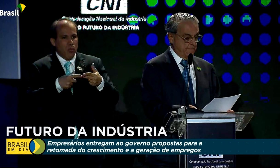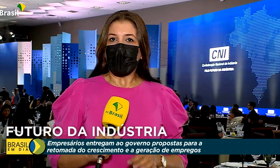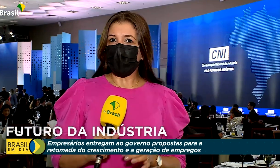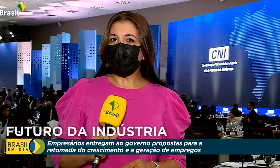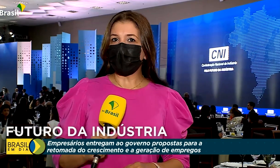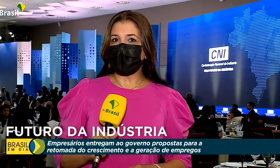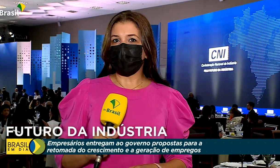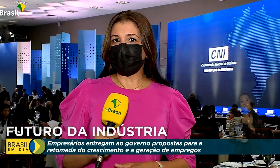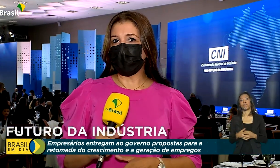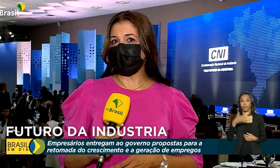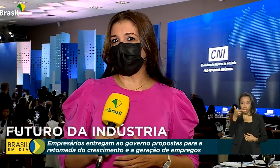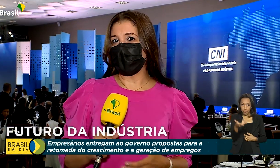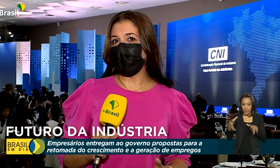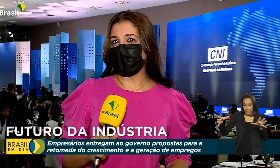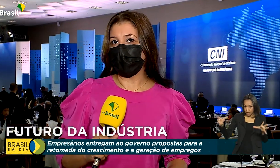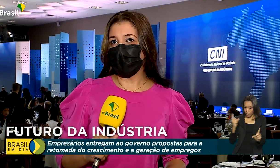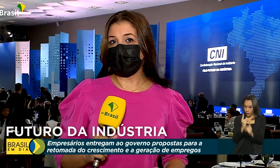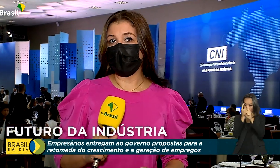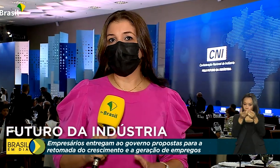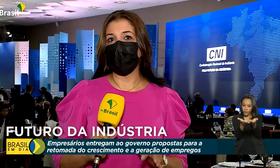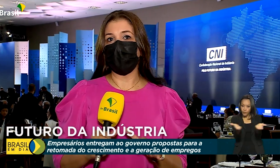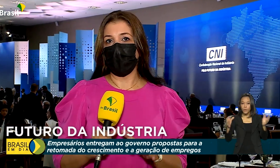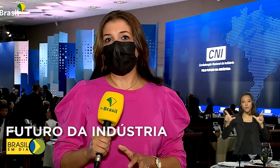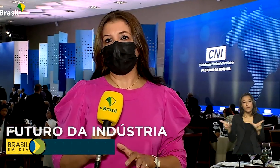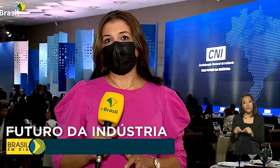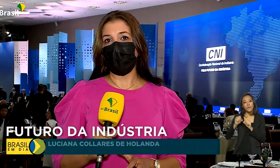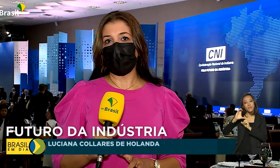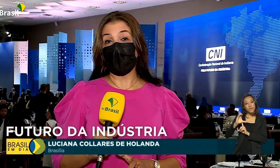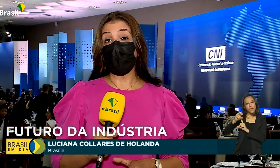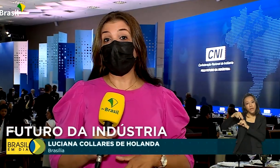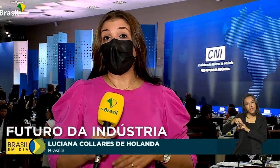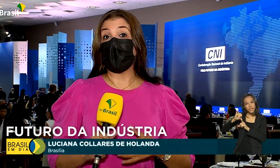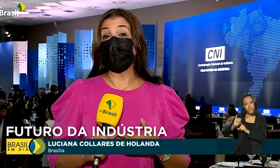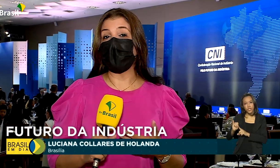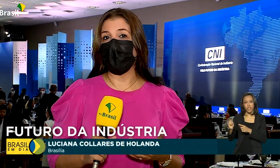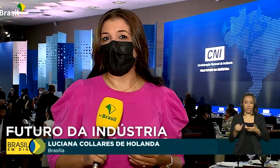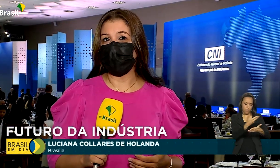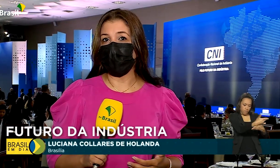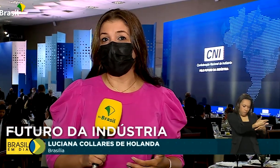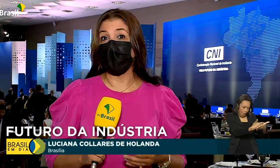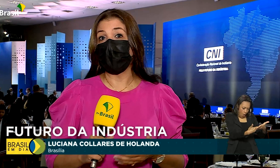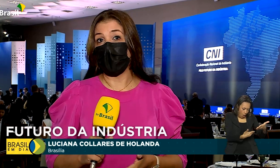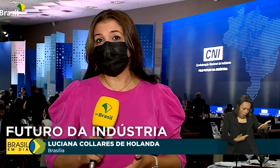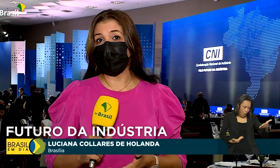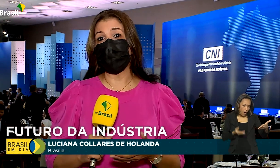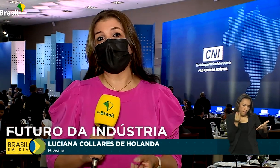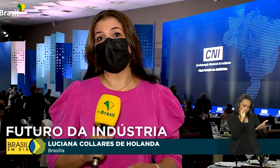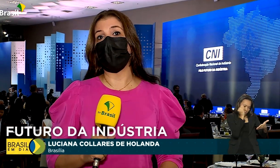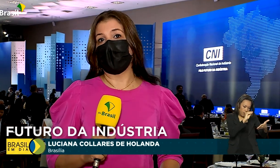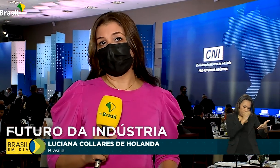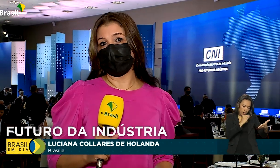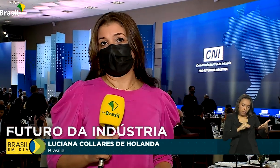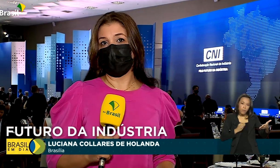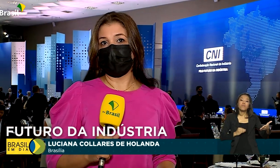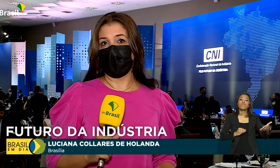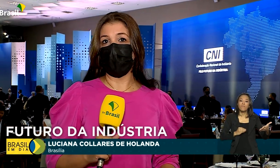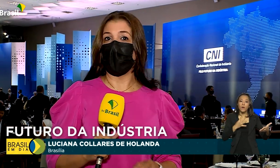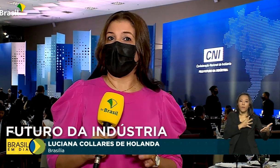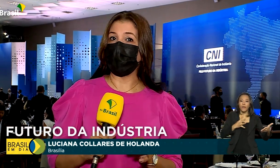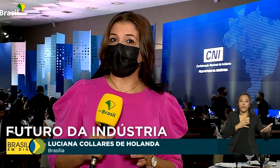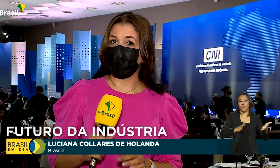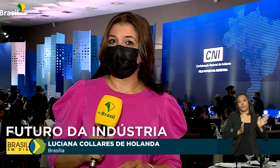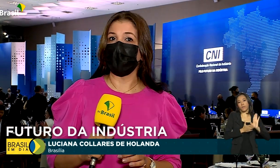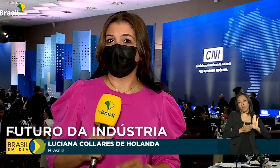juros. A Confederação Nacional da Indústria consolidou em um documento 44 propostas para a retomada do